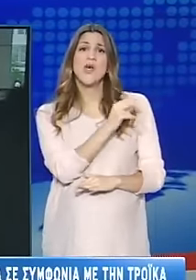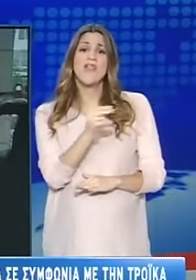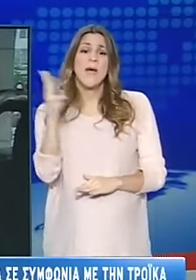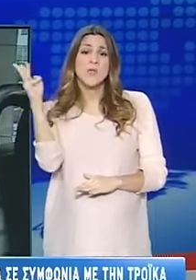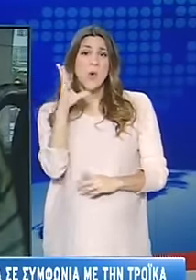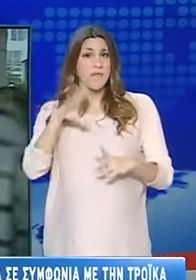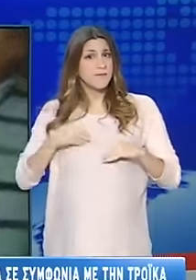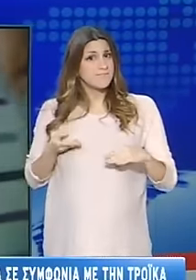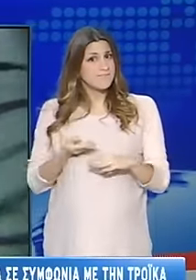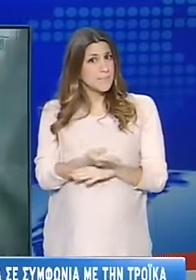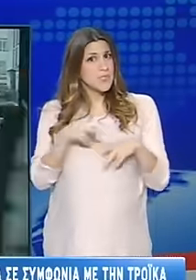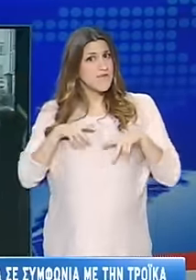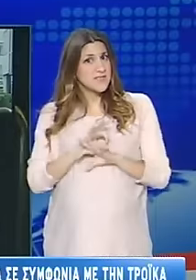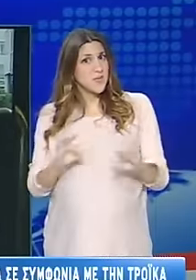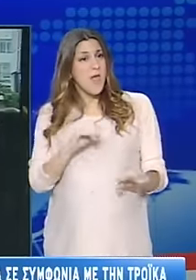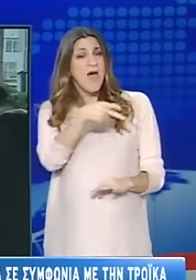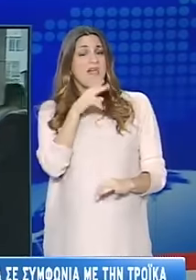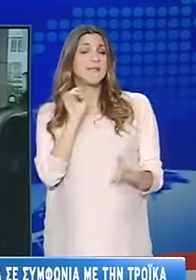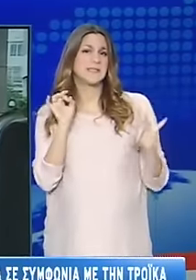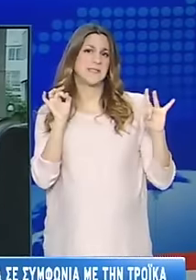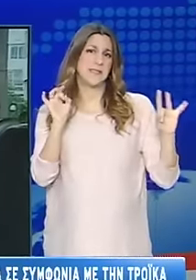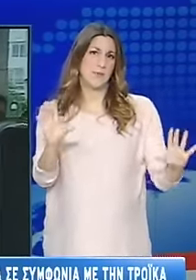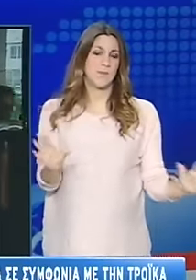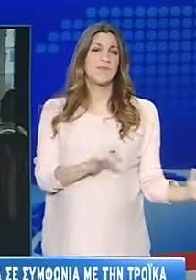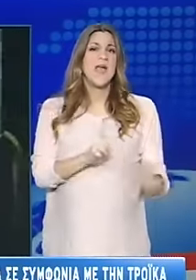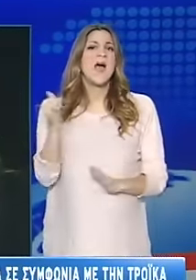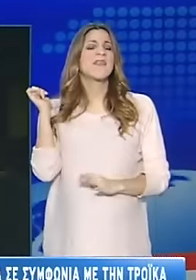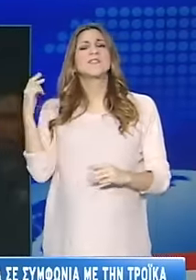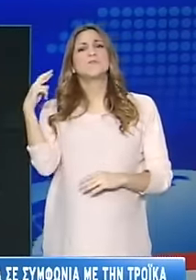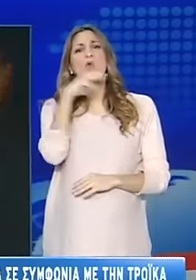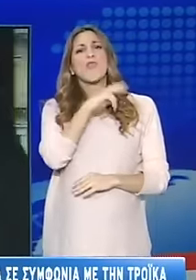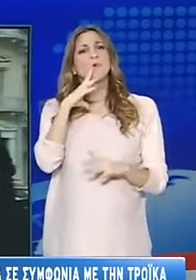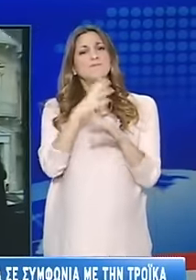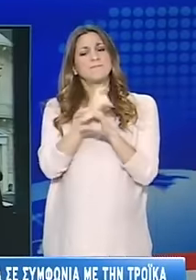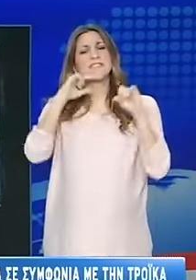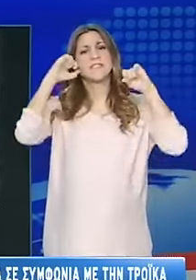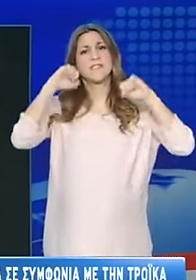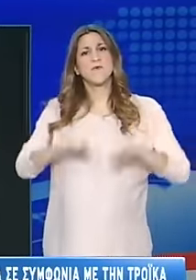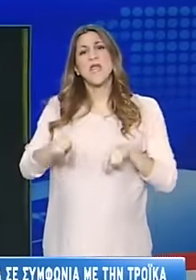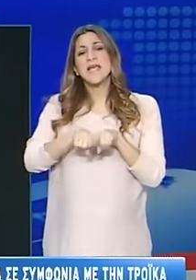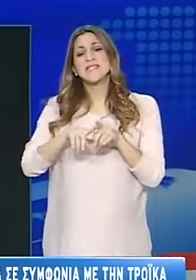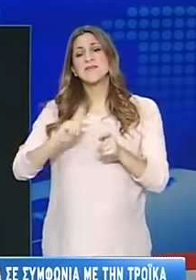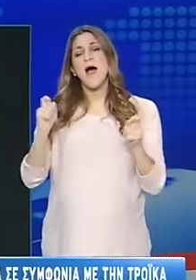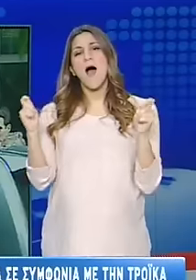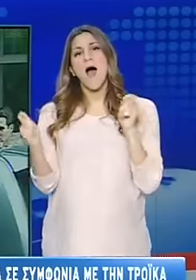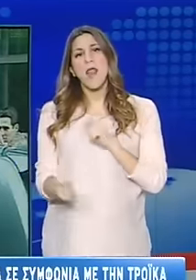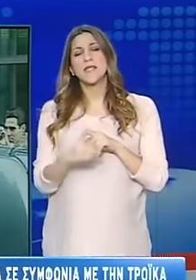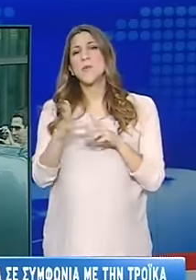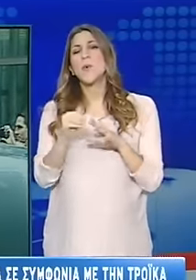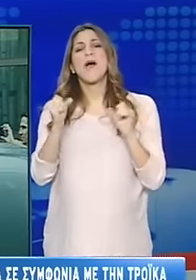πρόταση. Χθες, κατά τη διάρκεια σύσκεψης με τον Πρωθυπουργό, επετέφθη συμφωνία για την προώθηση των μεταρρυθμίσεων που αφορούν το γάλα και τα